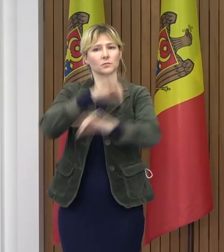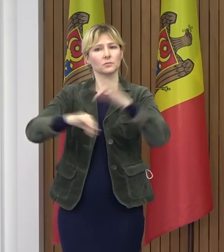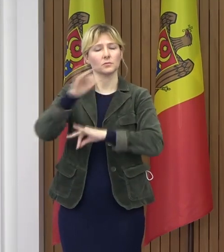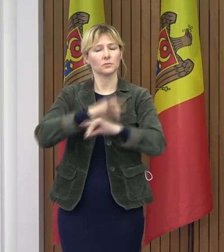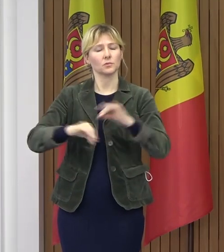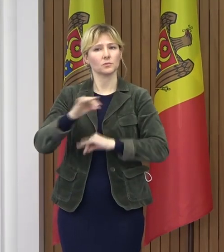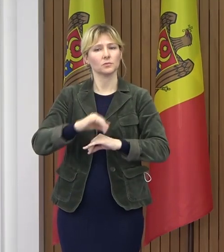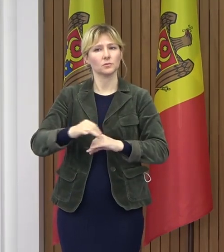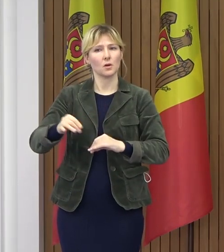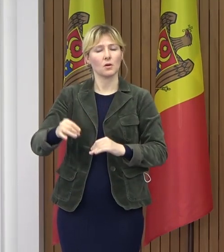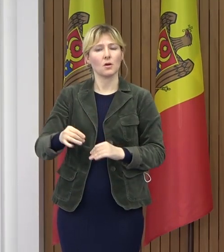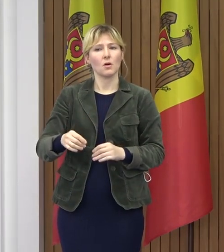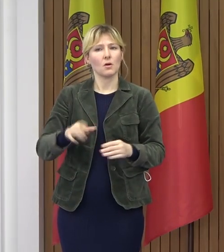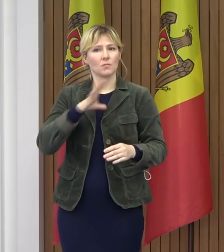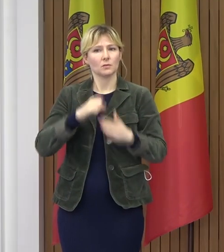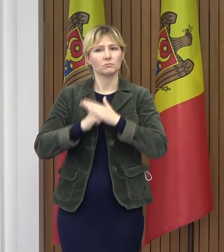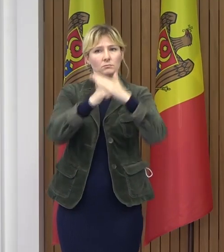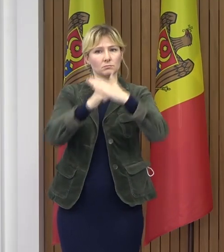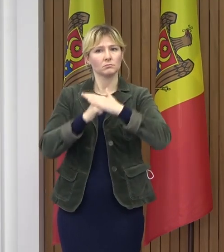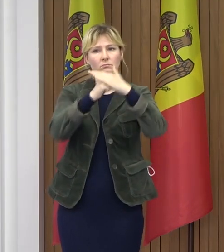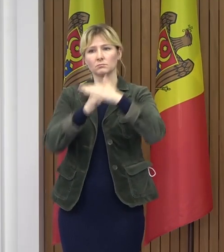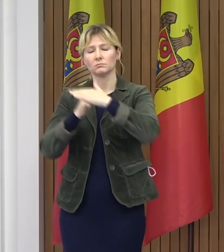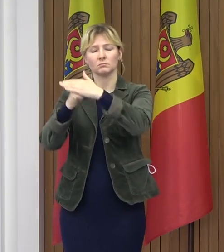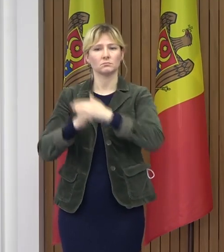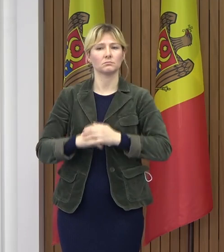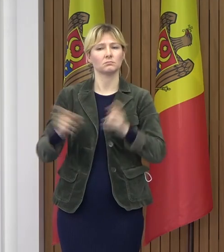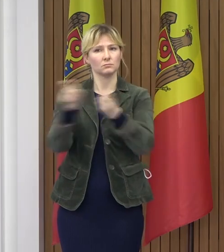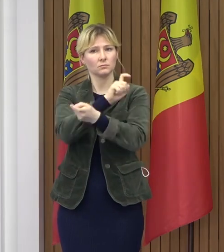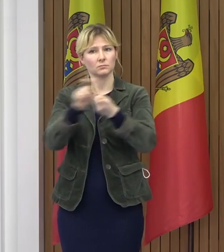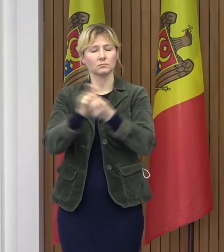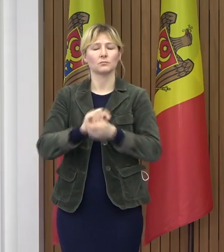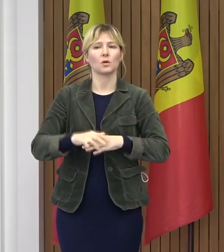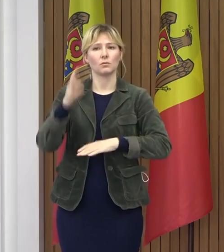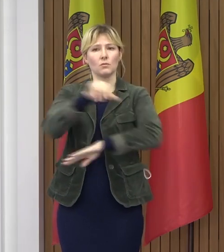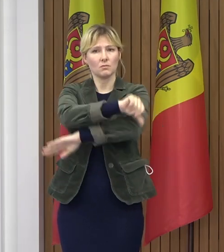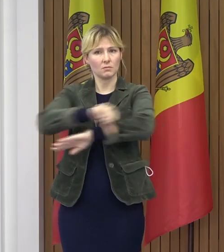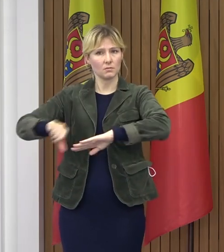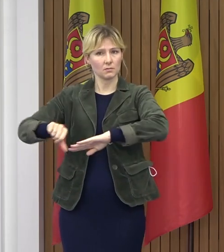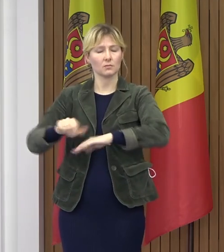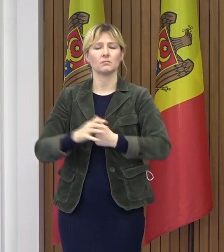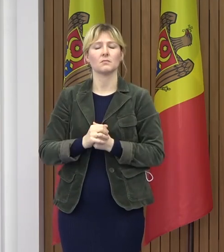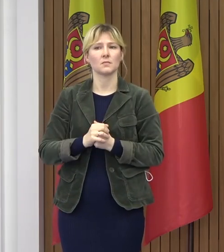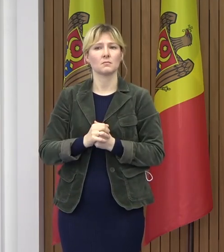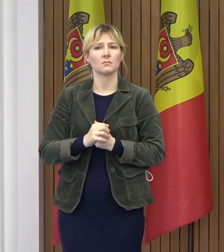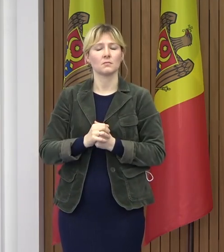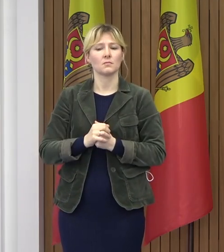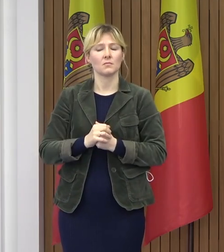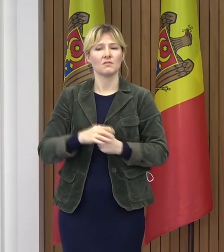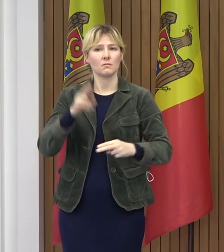au fost discuții în contradictoriu, dar în linii mari am ajuns la